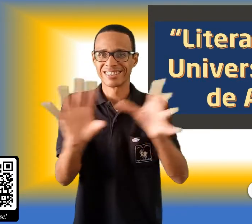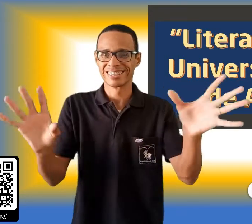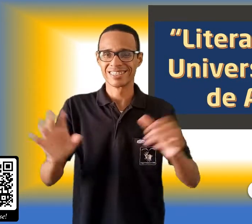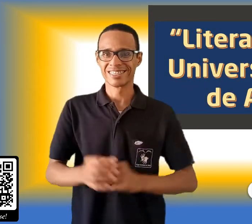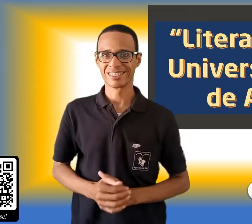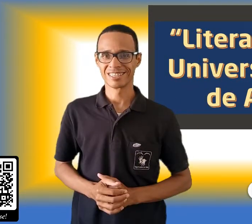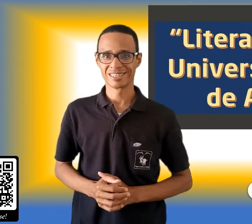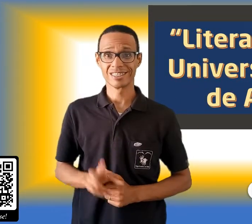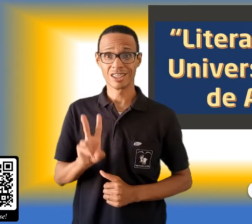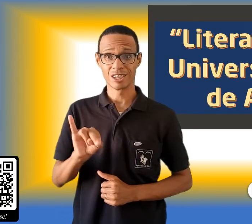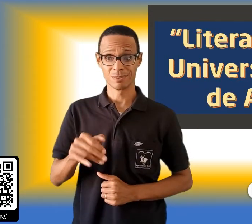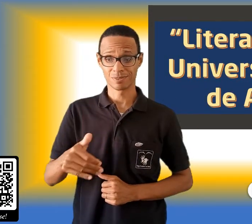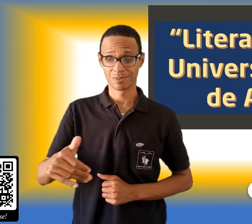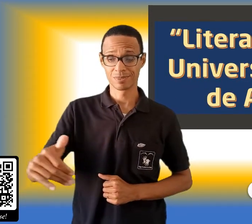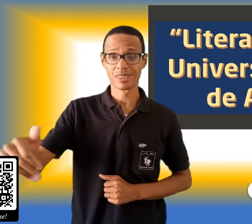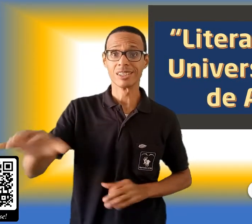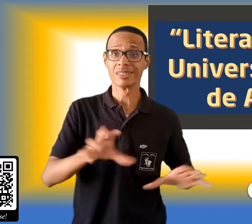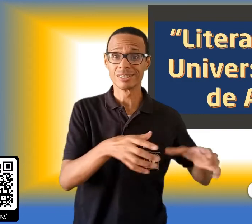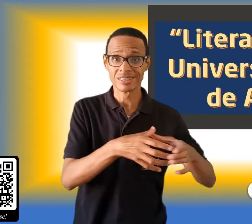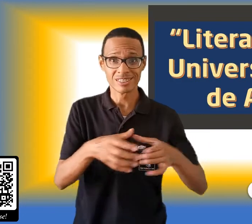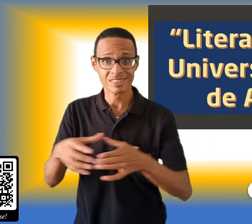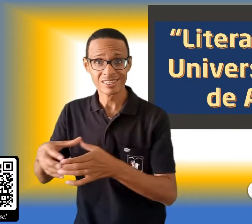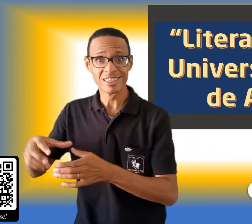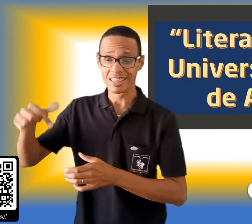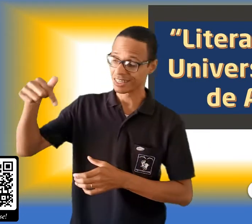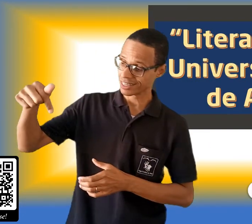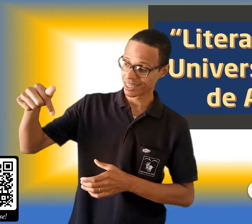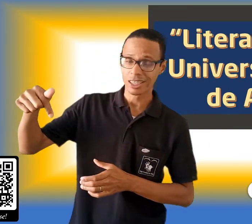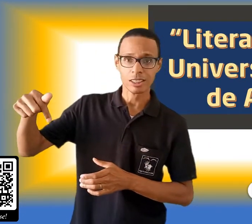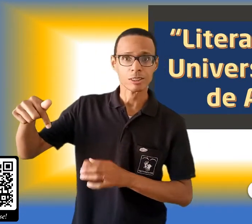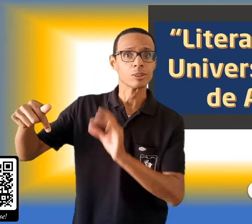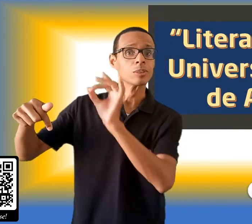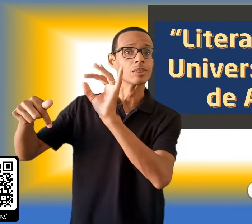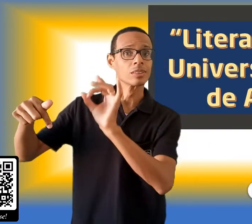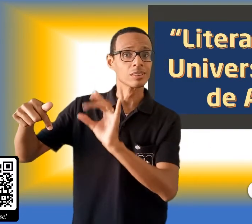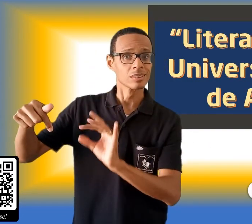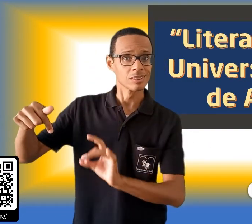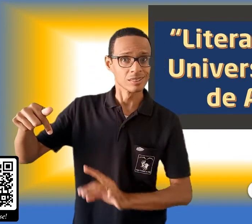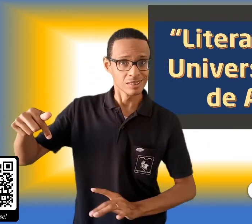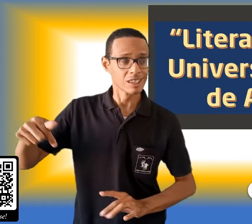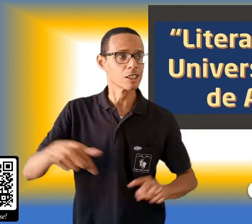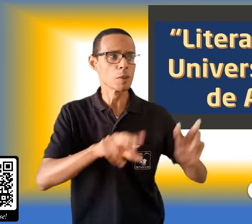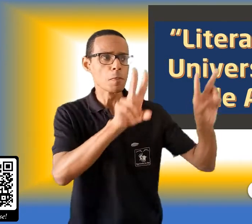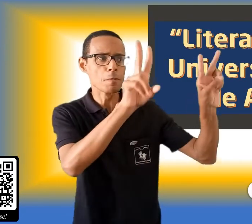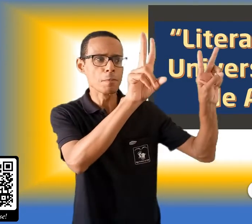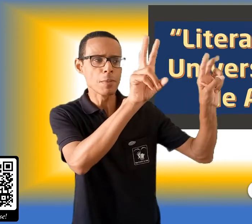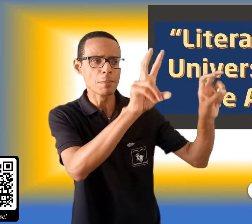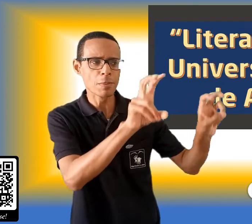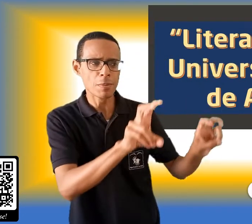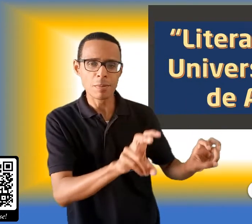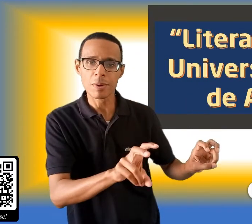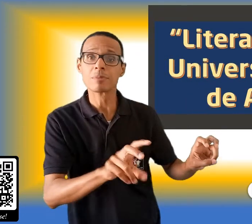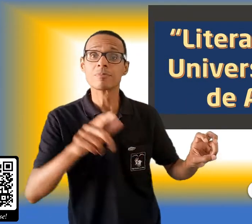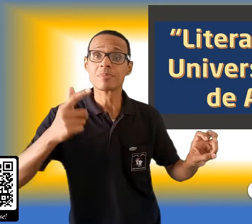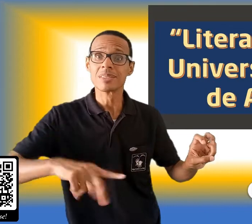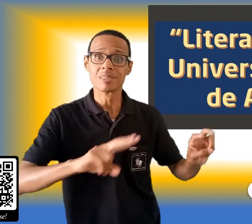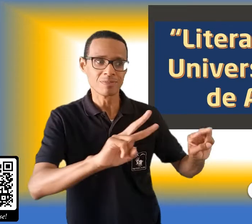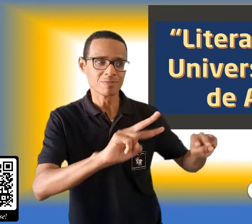seções e cada uma delas com seus respectivos títulos e links para conhecer e